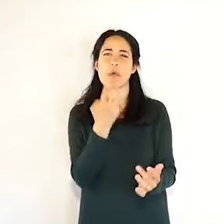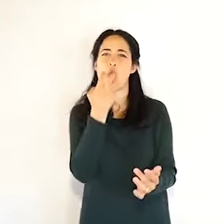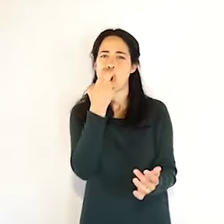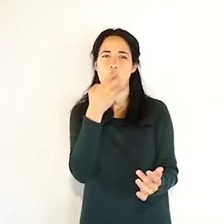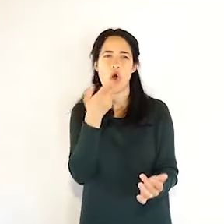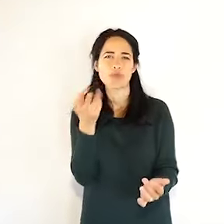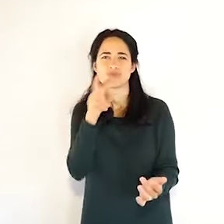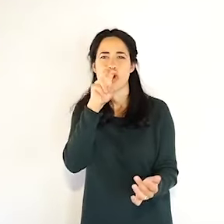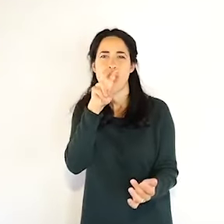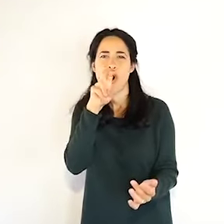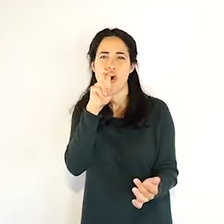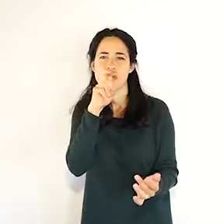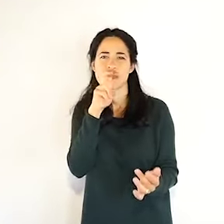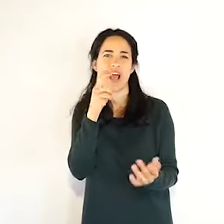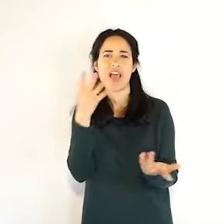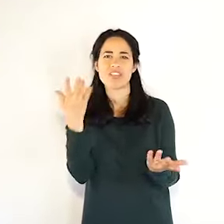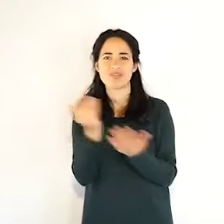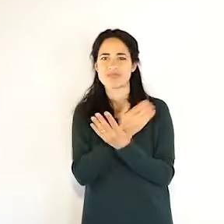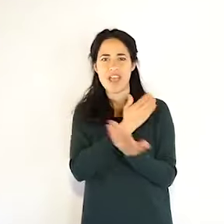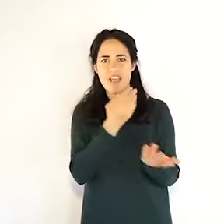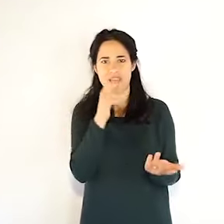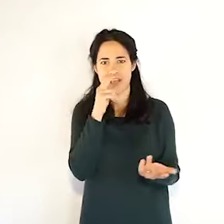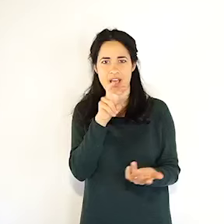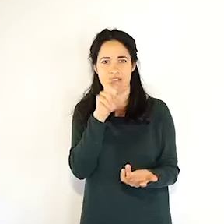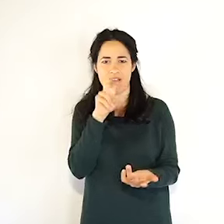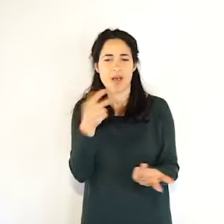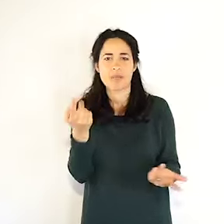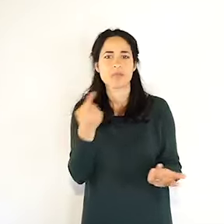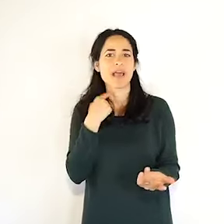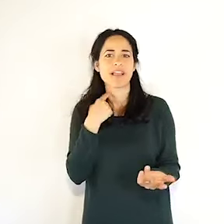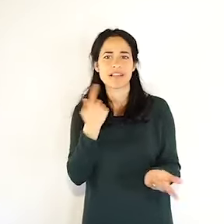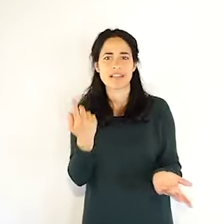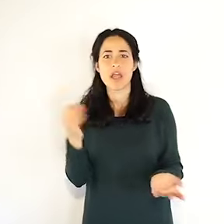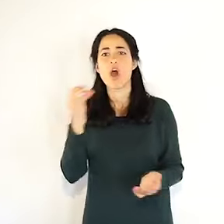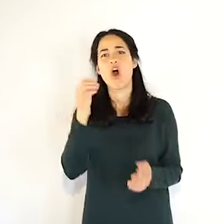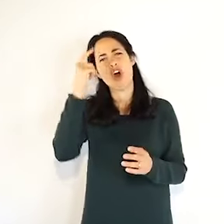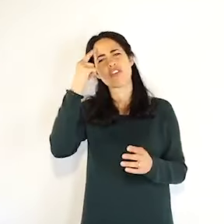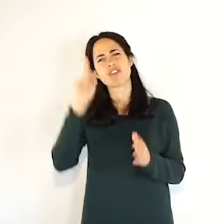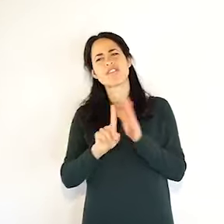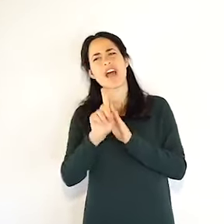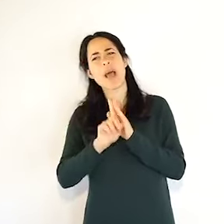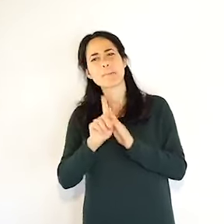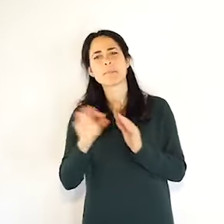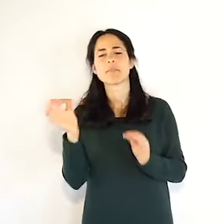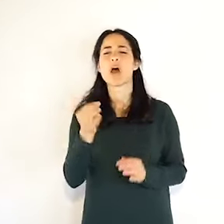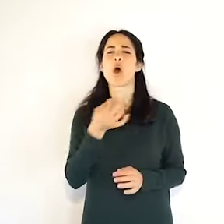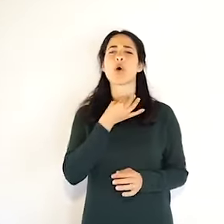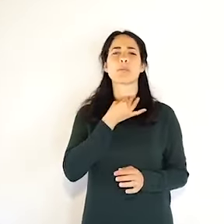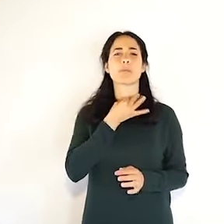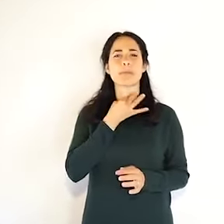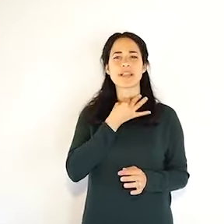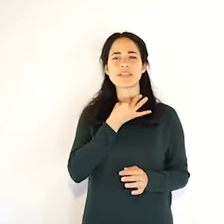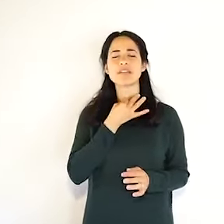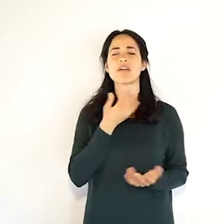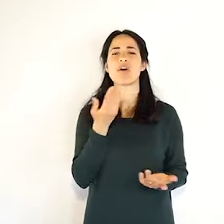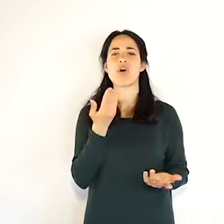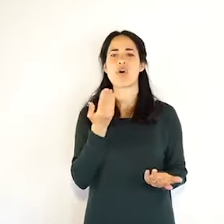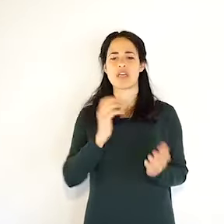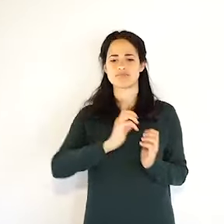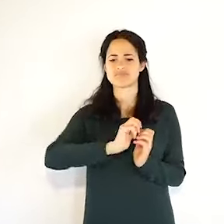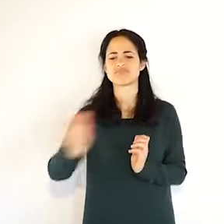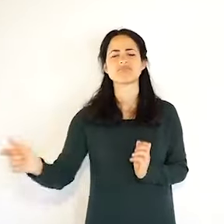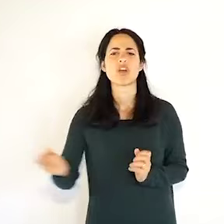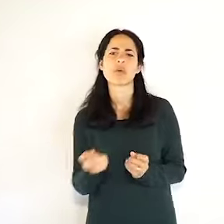altri sintomi più rari che non sto a descrivere, vengono invitati ad andare negli